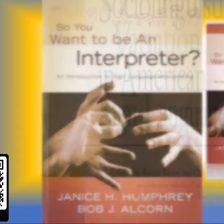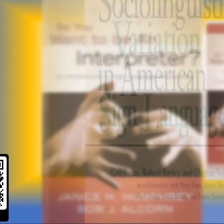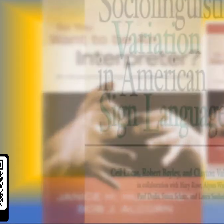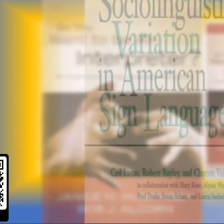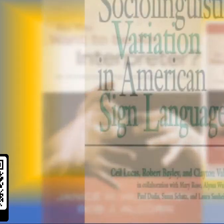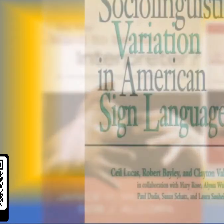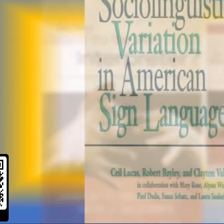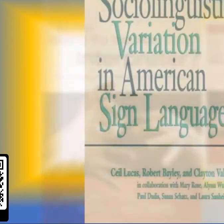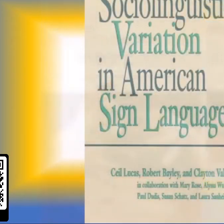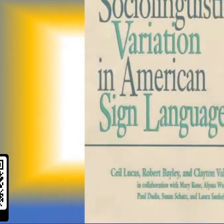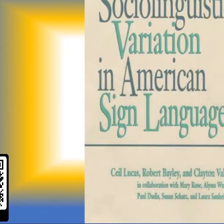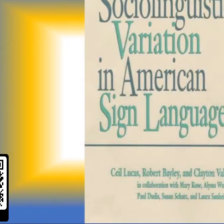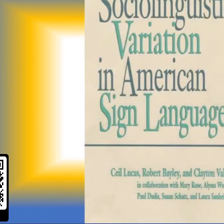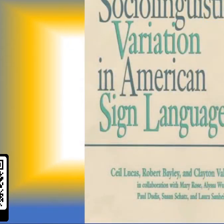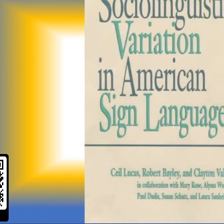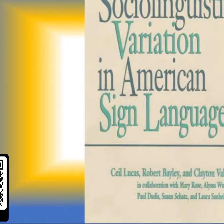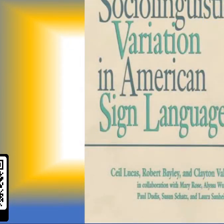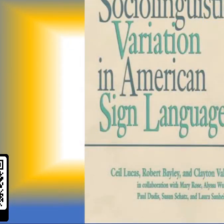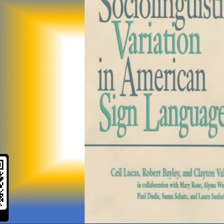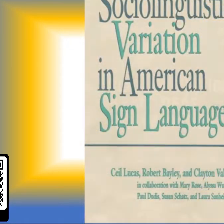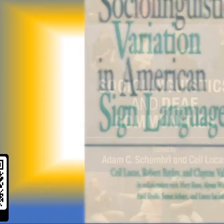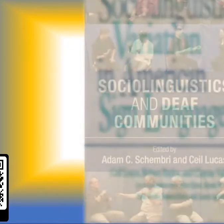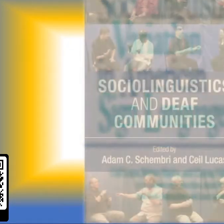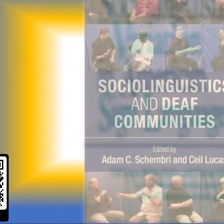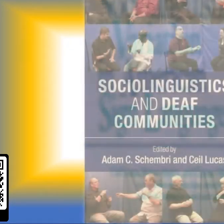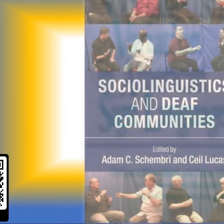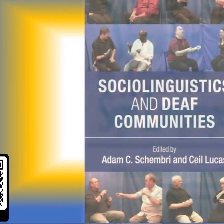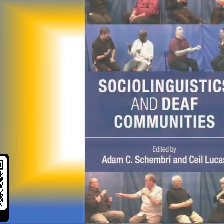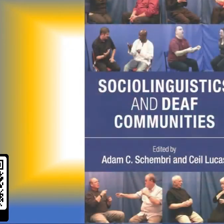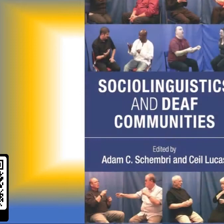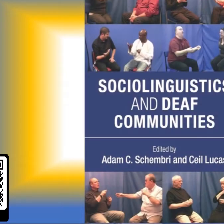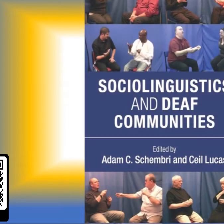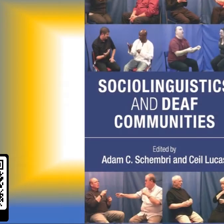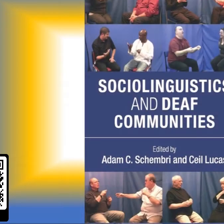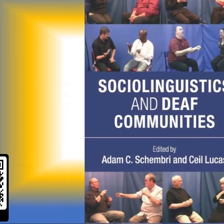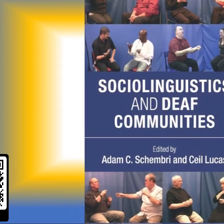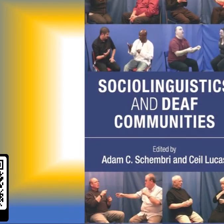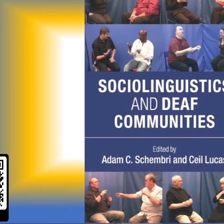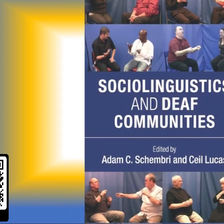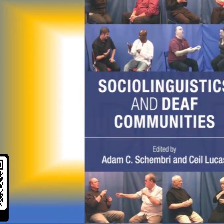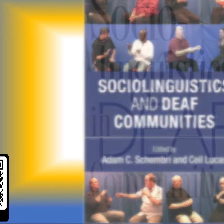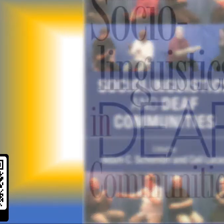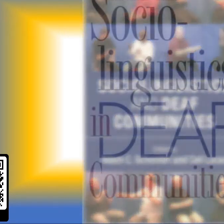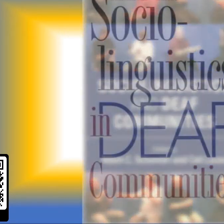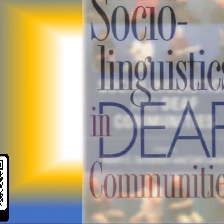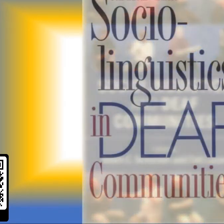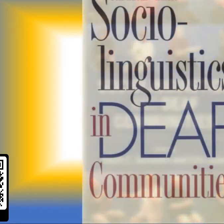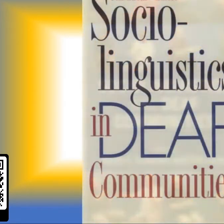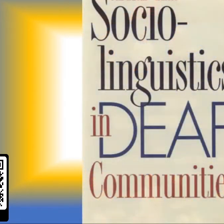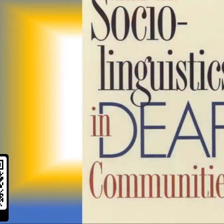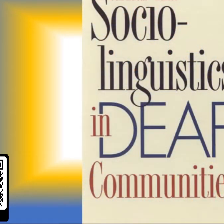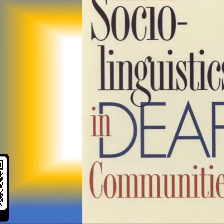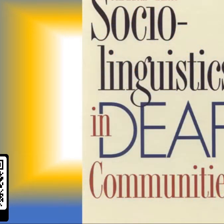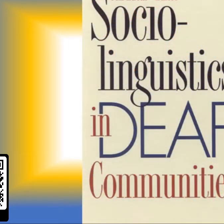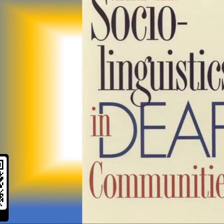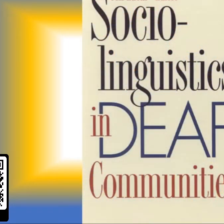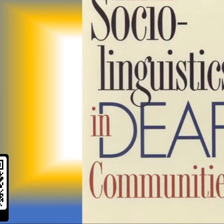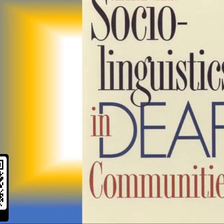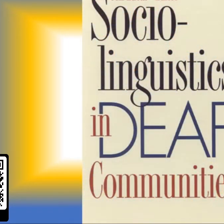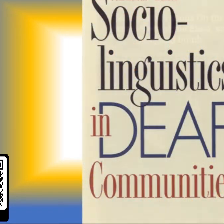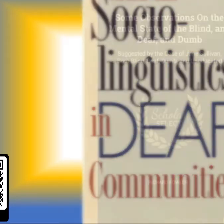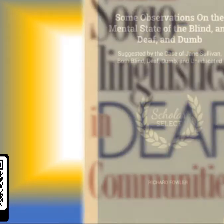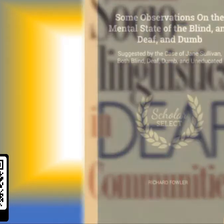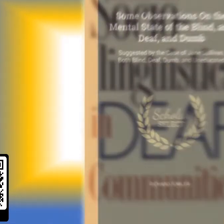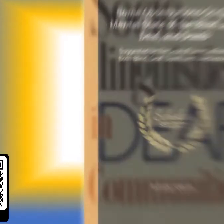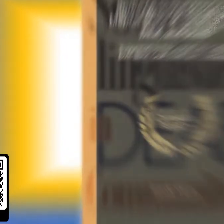inscreva.